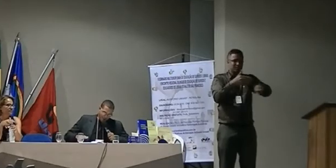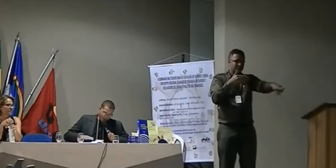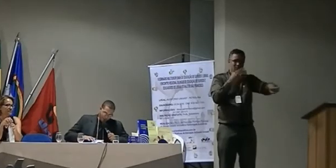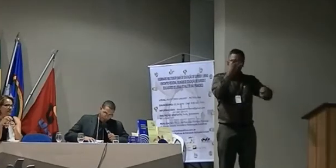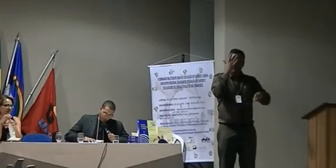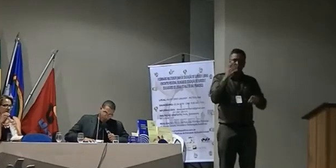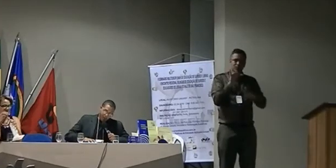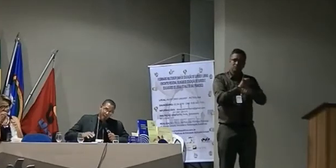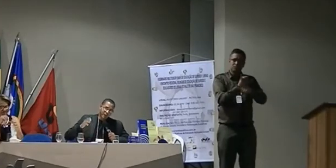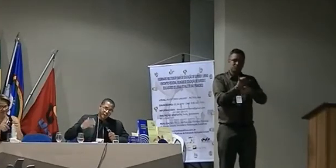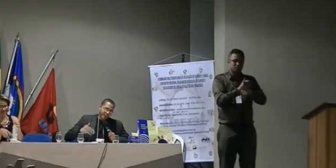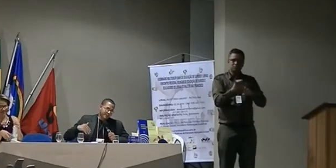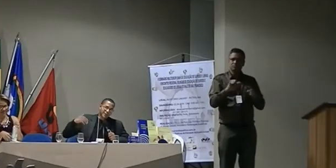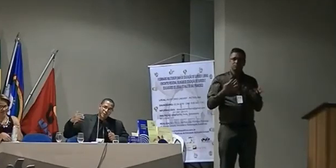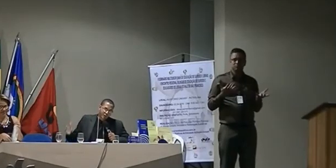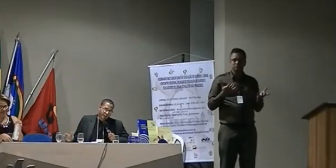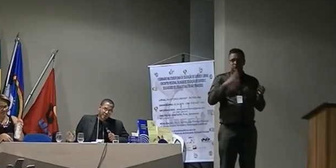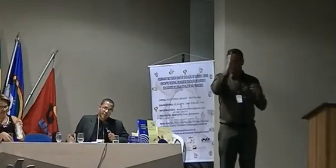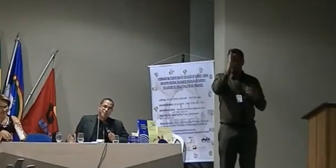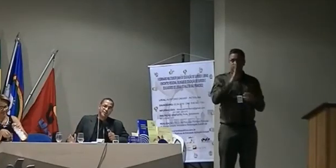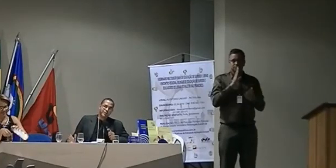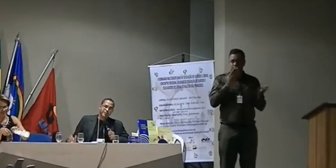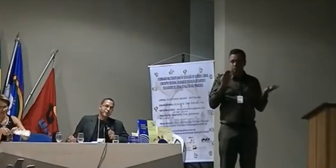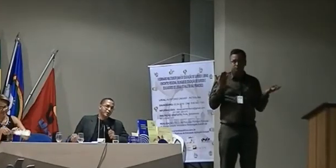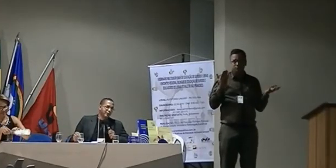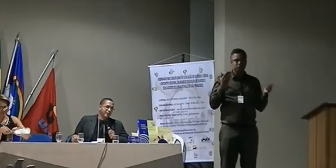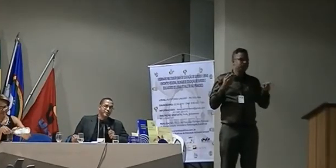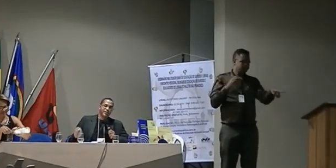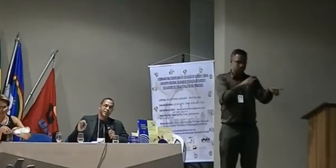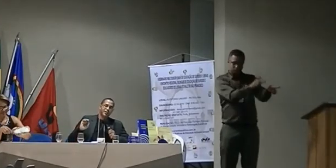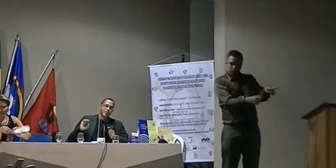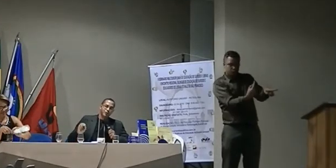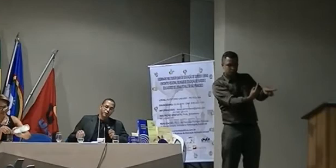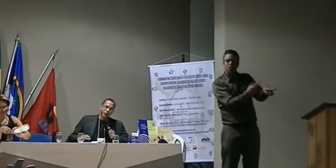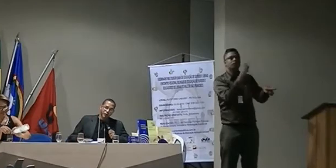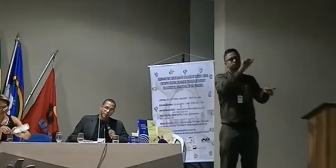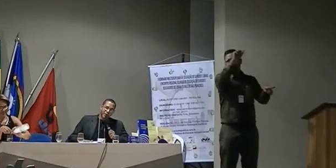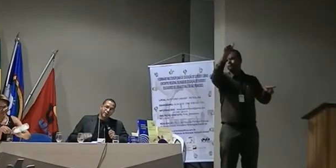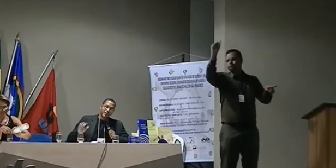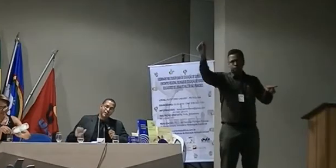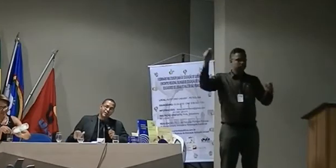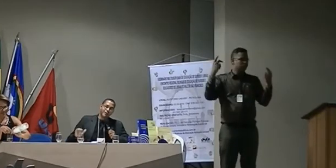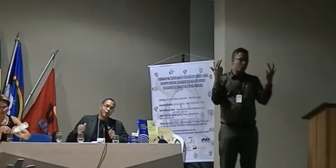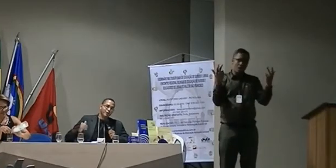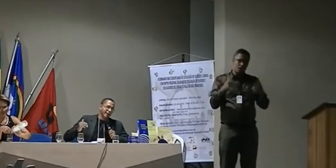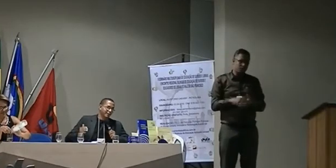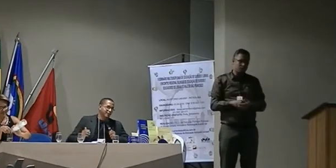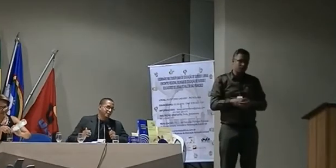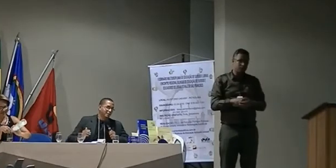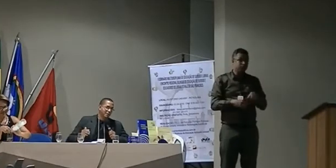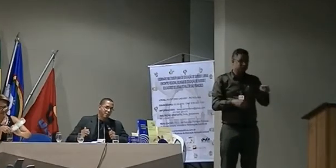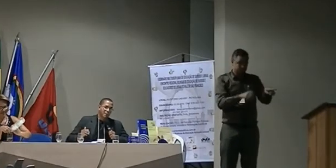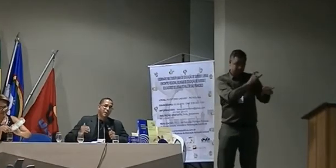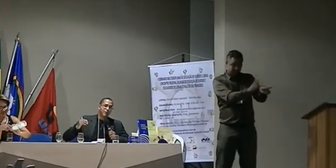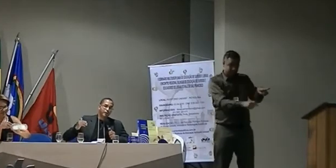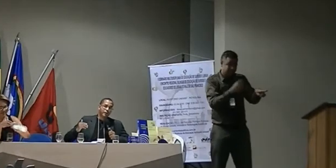e é não só ele mas tem outros também mas diga vocês o Ivi Luiz Alveira queria voltar para pessoas